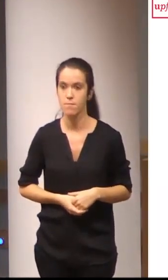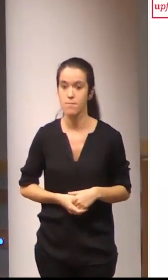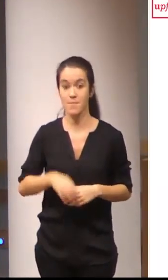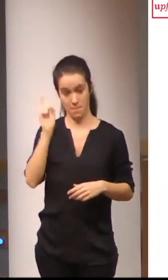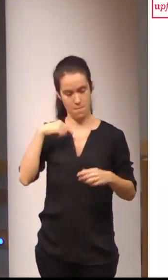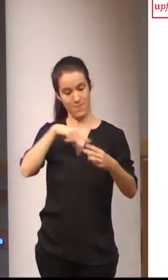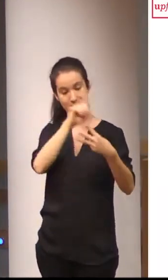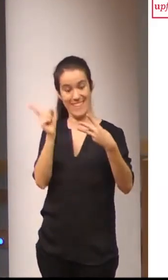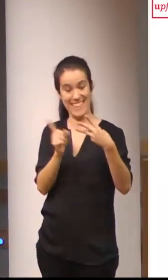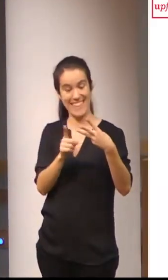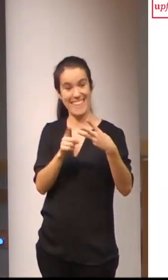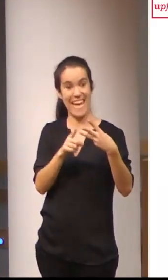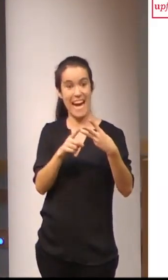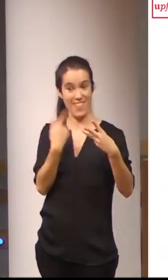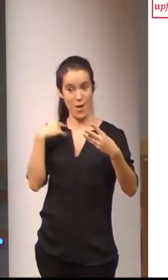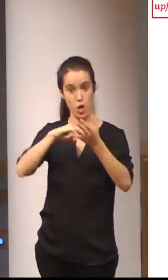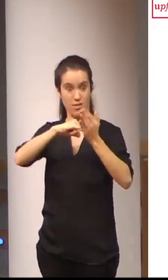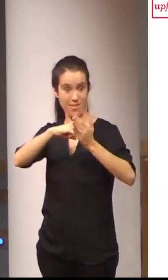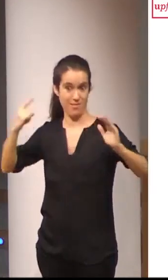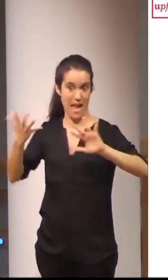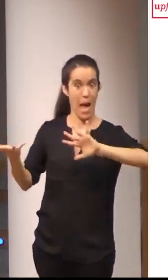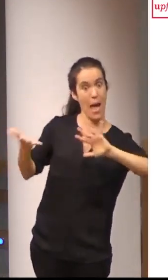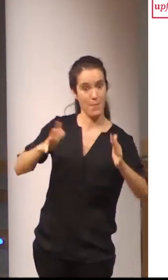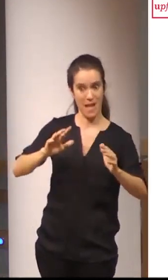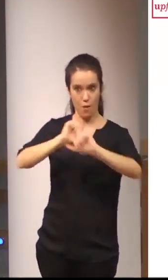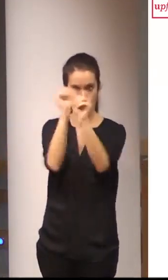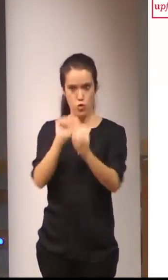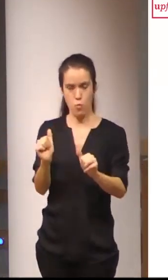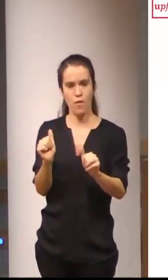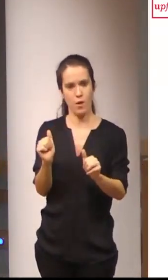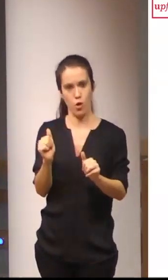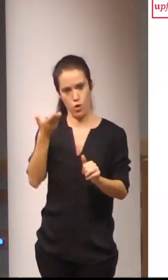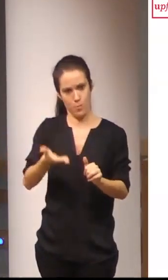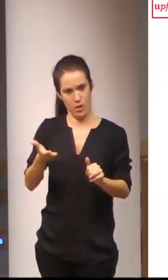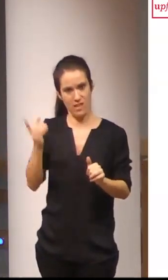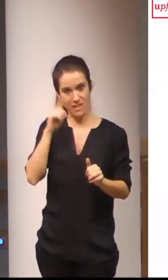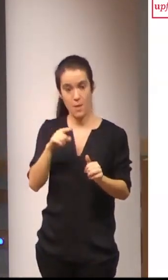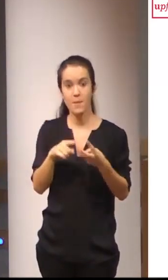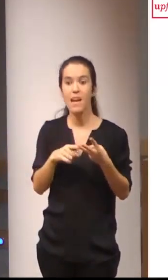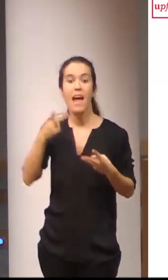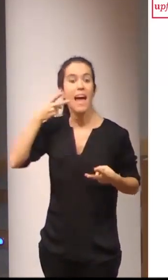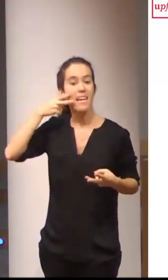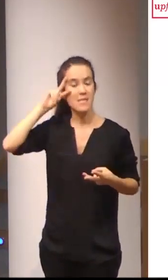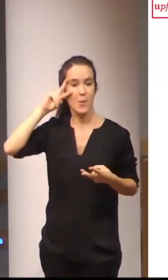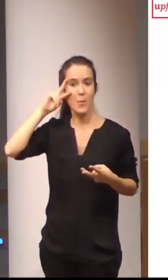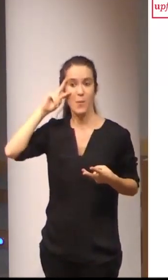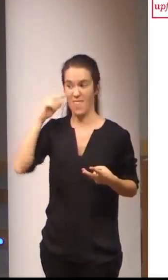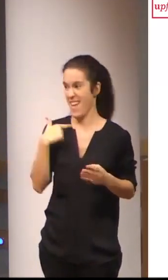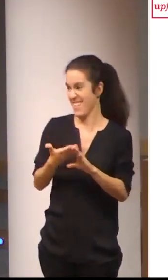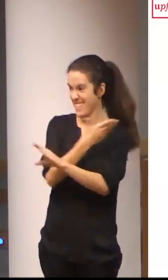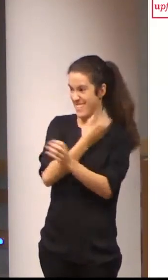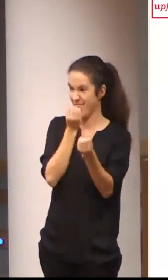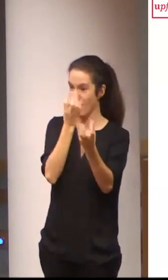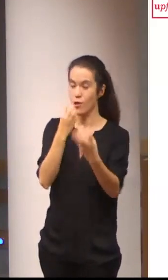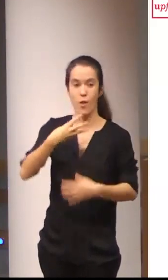de desarrollo tecnológico o de utilización tecnológica en la formación con la experiencia que comentábamos